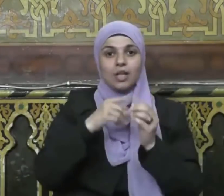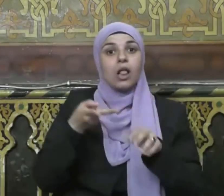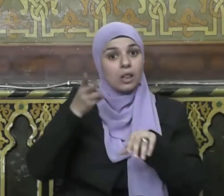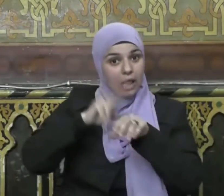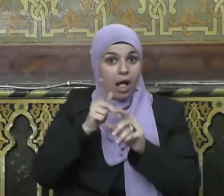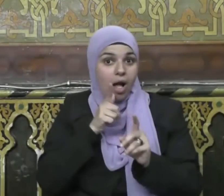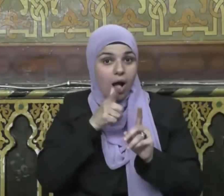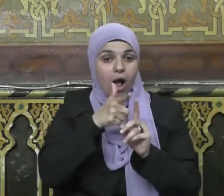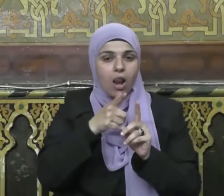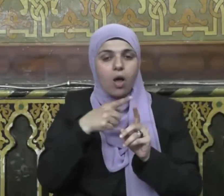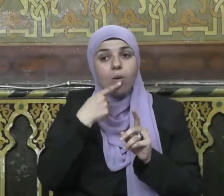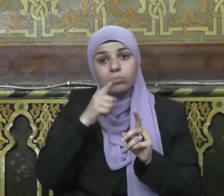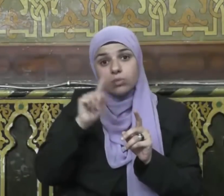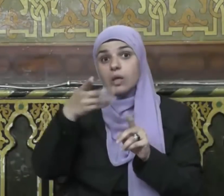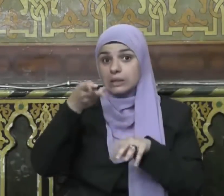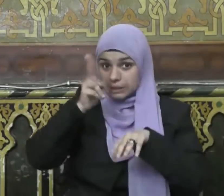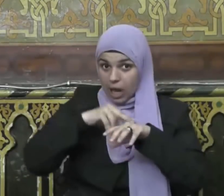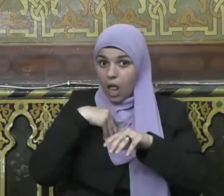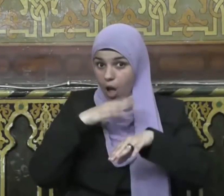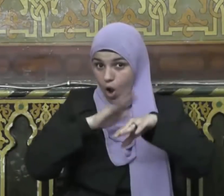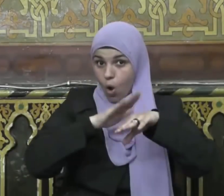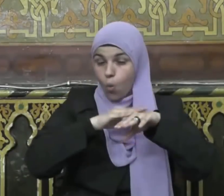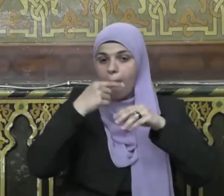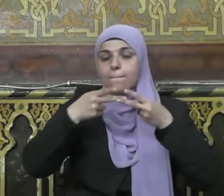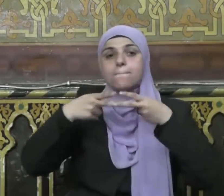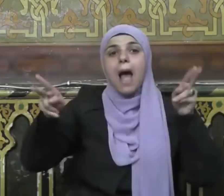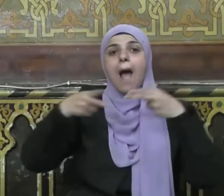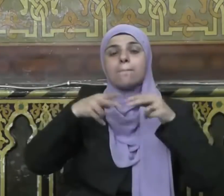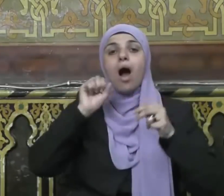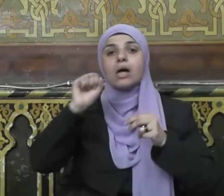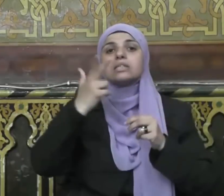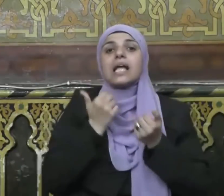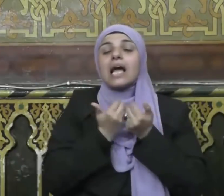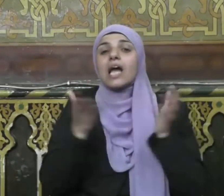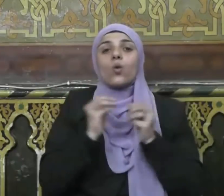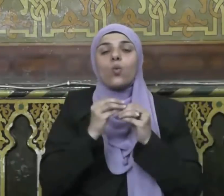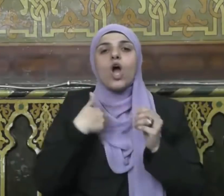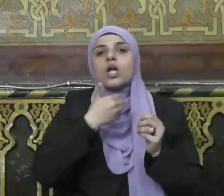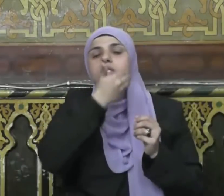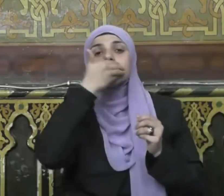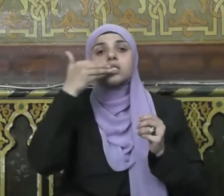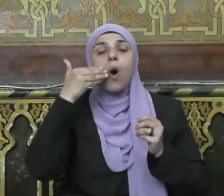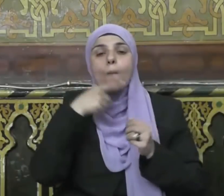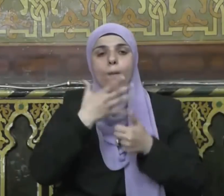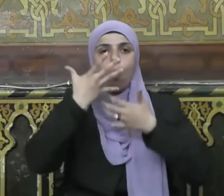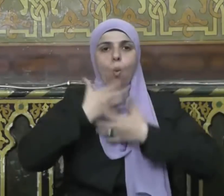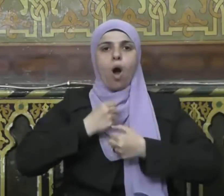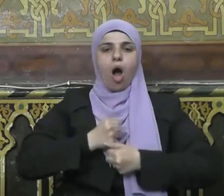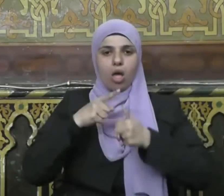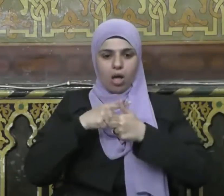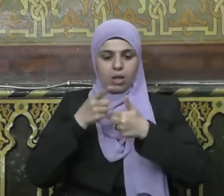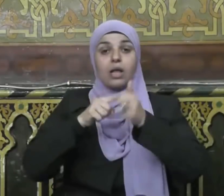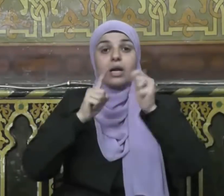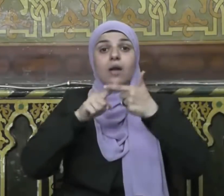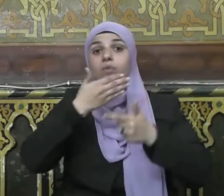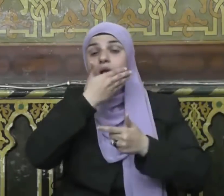أن الصوم سبب من أسباب المغفرة وطريق من طرق الجنة فلقد وعد الحق سبحانه